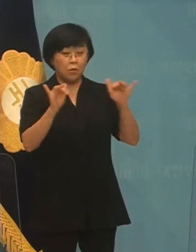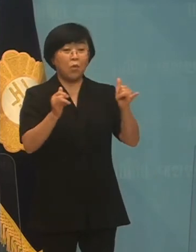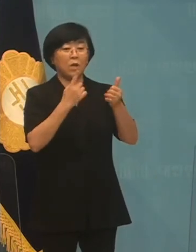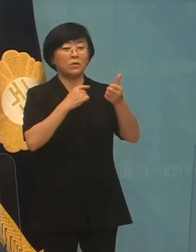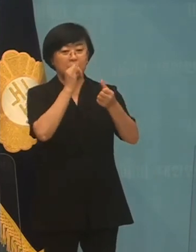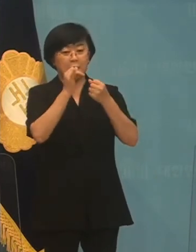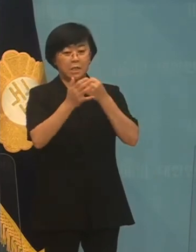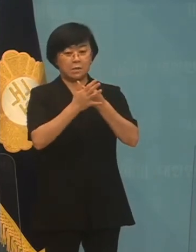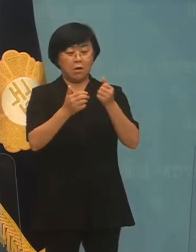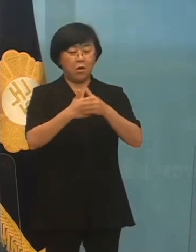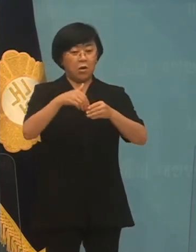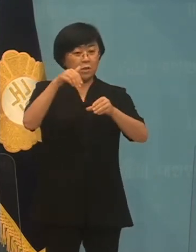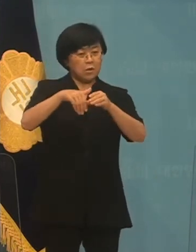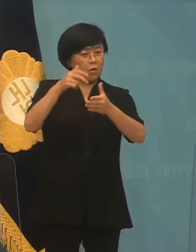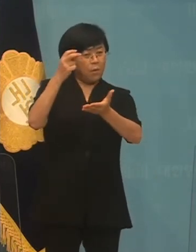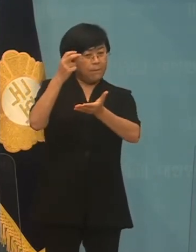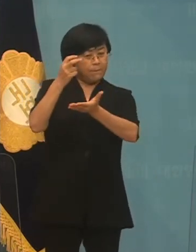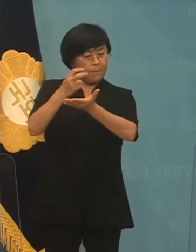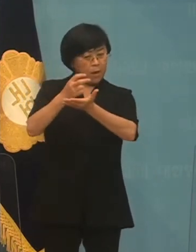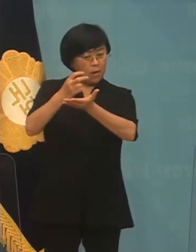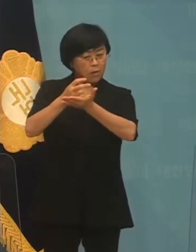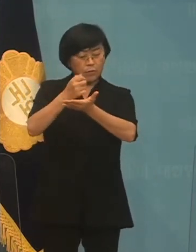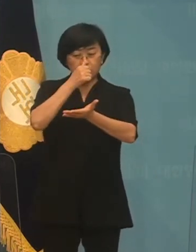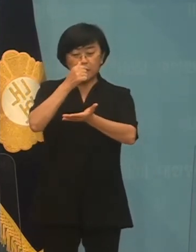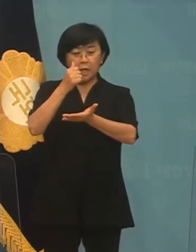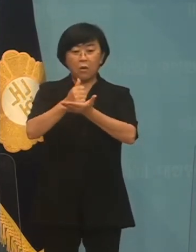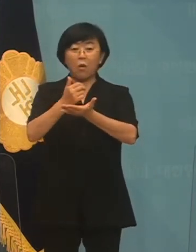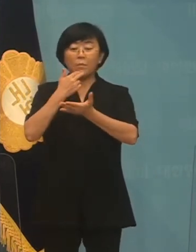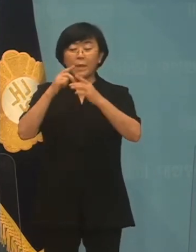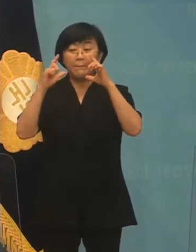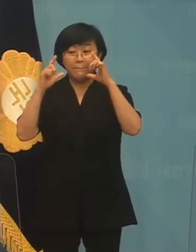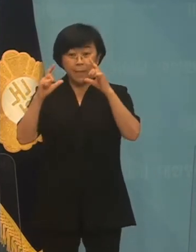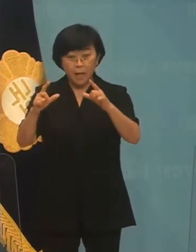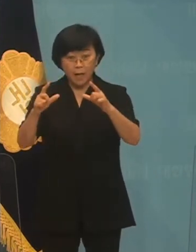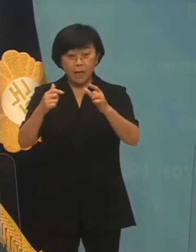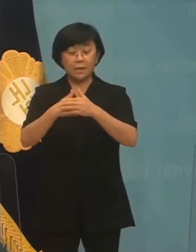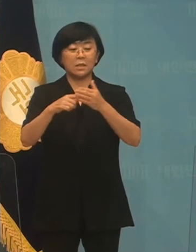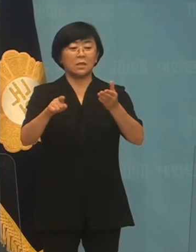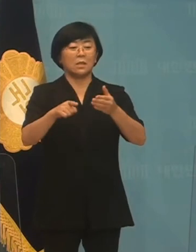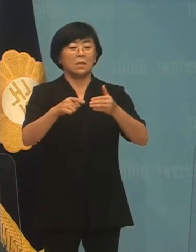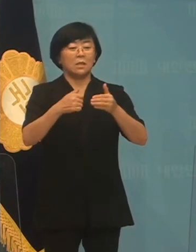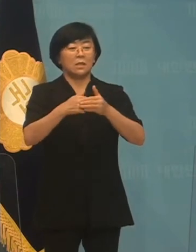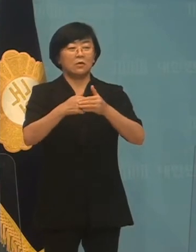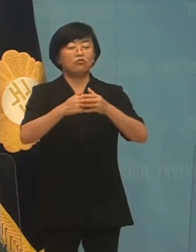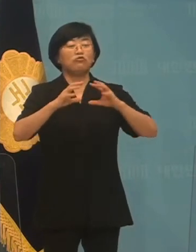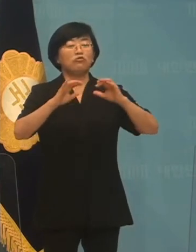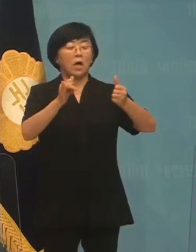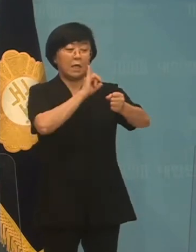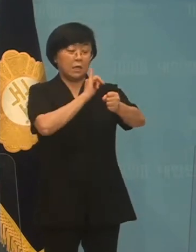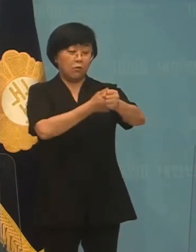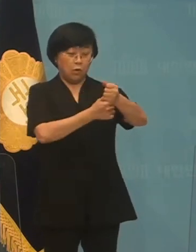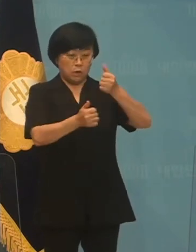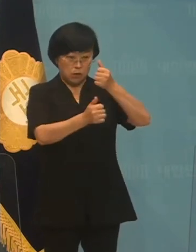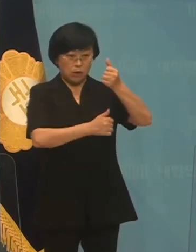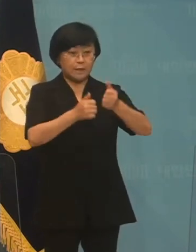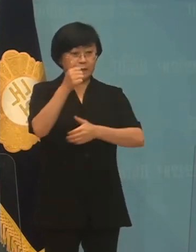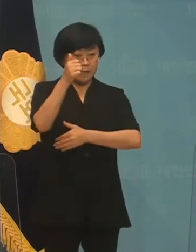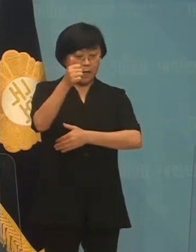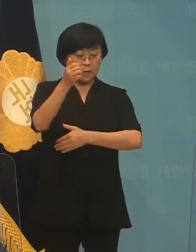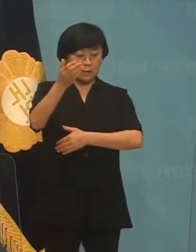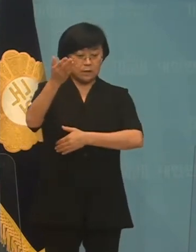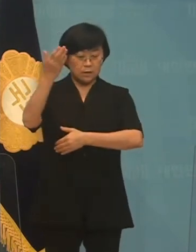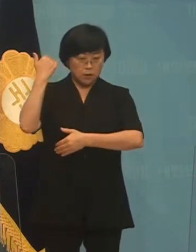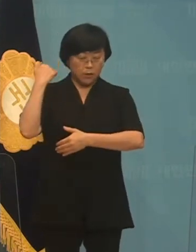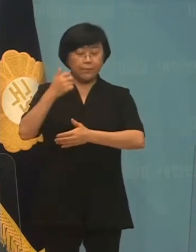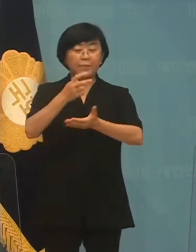이 지사의 선거법 사건 무죄 판결 관련해서 송동안 국가인권위원장 등 전관